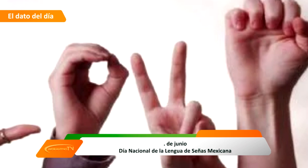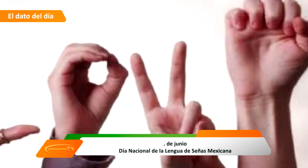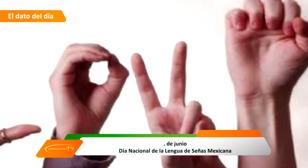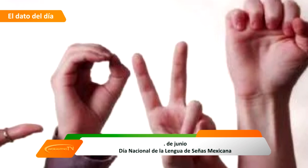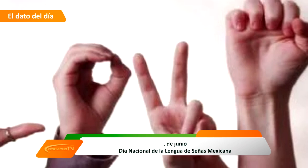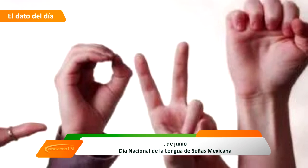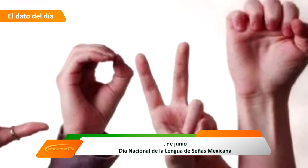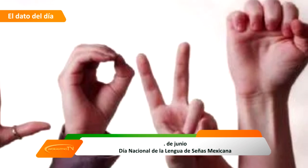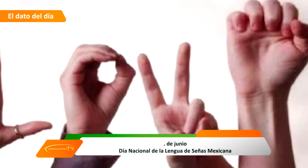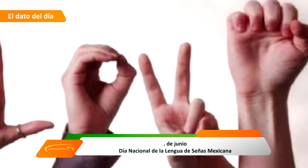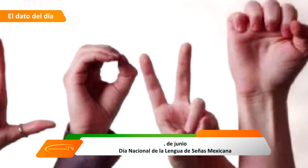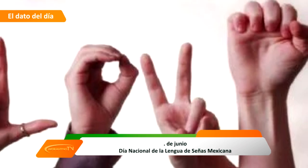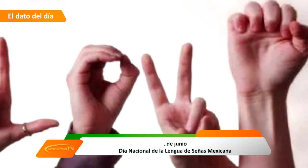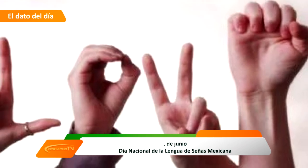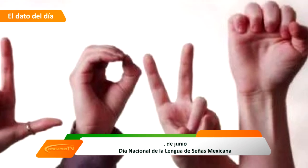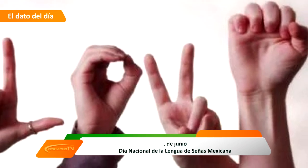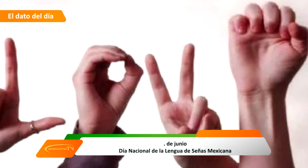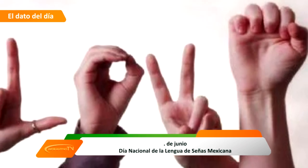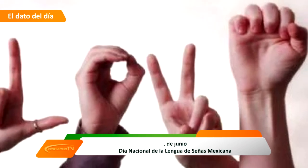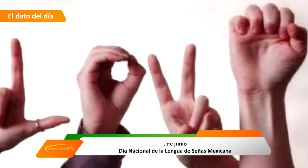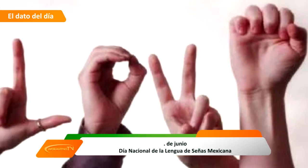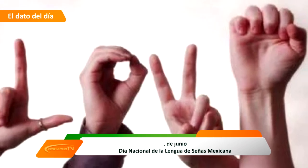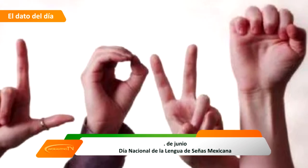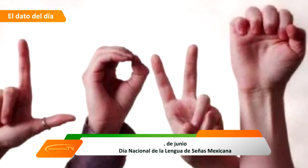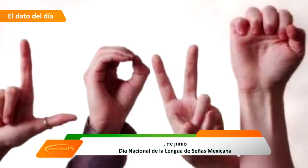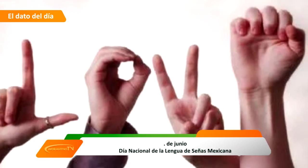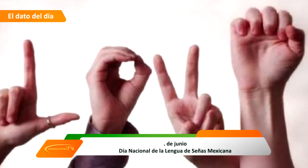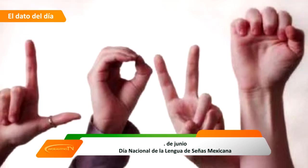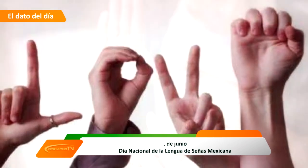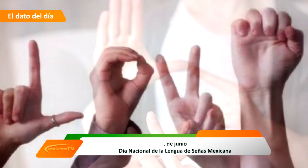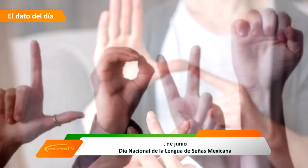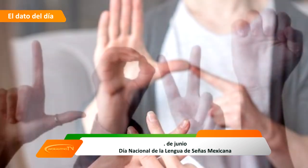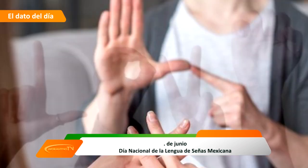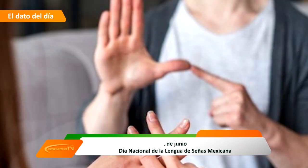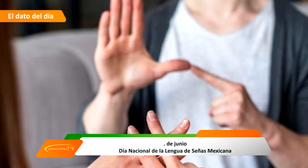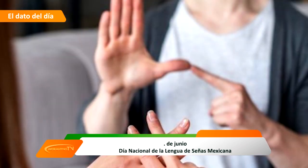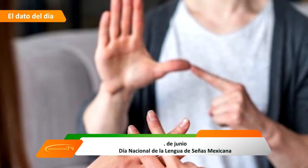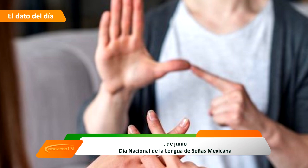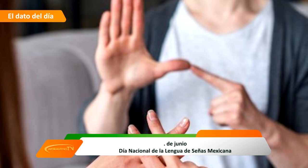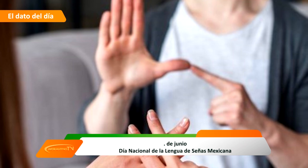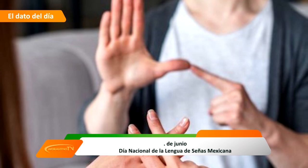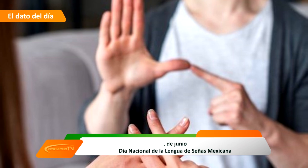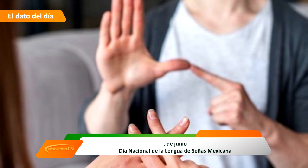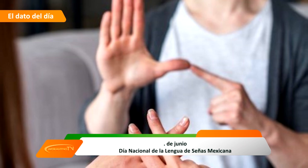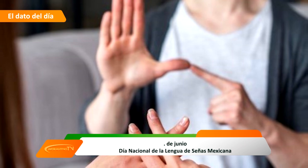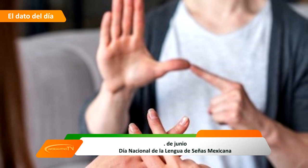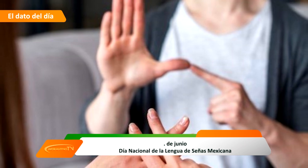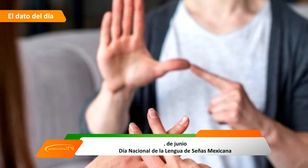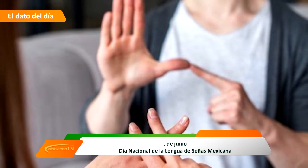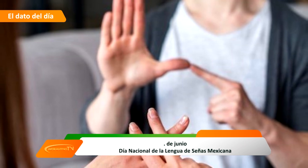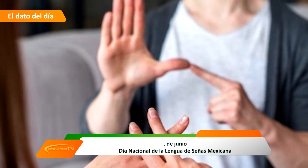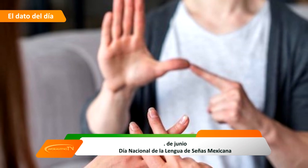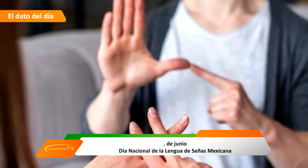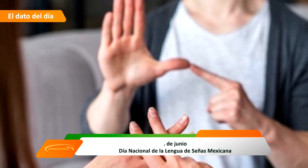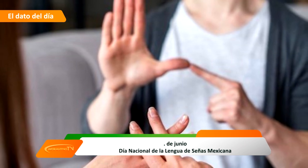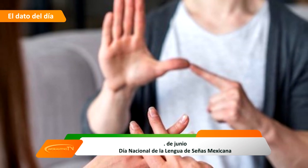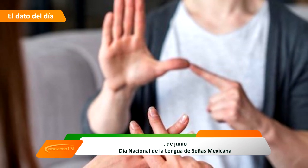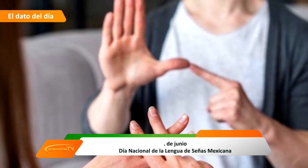en los demás o ponerse de acuerdo para realizar actividades específicas en conjunto. Según la Organización Mundial de la Salud, más del 5%